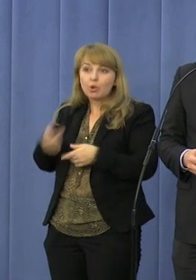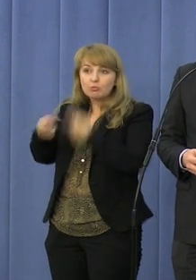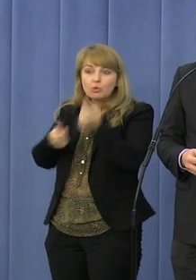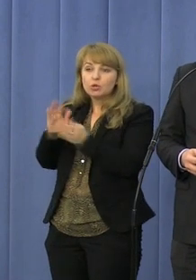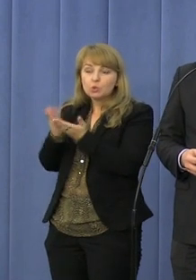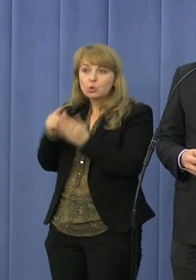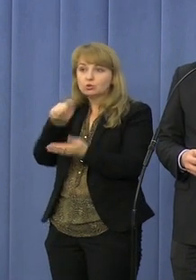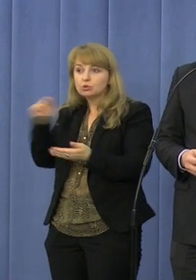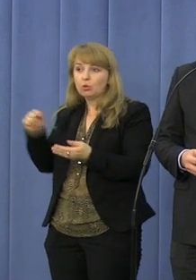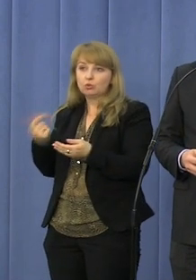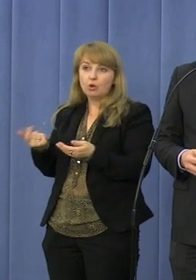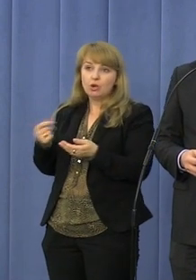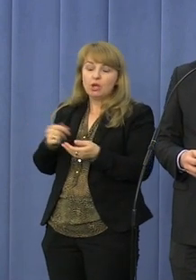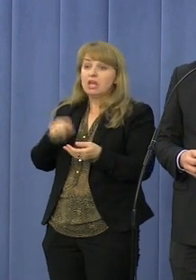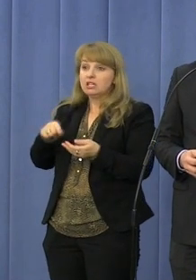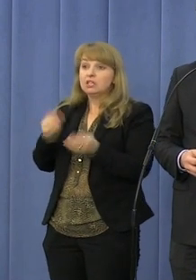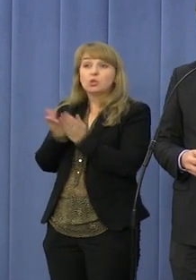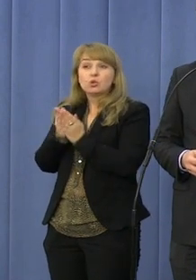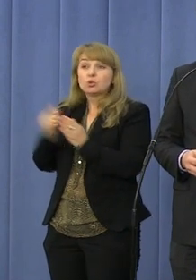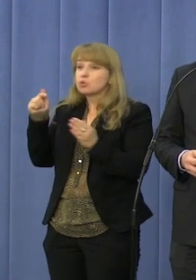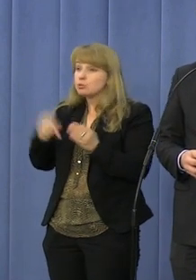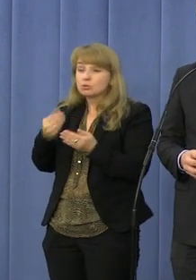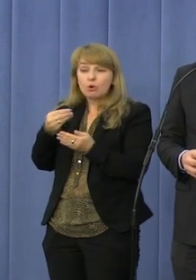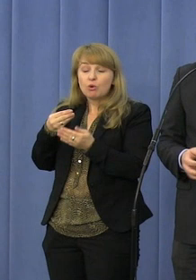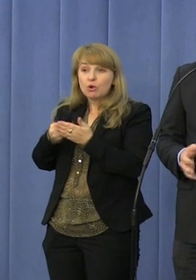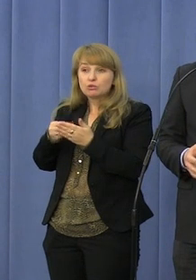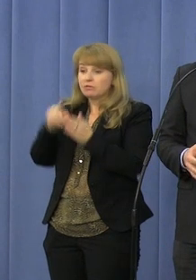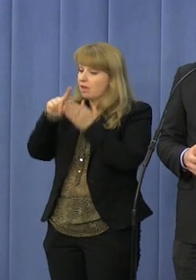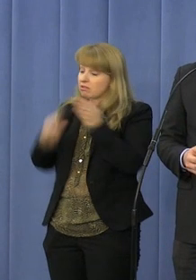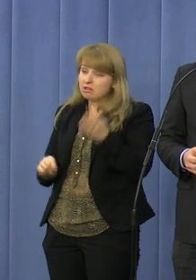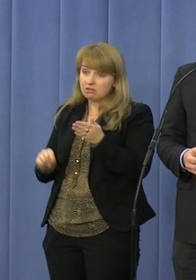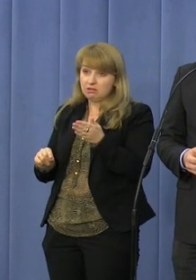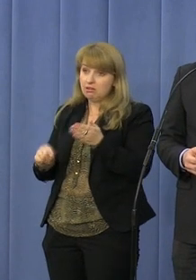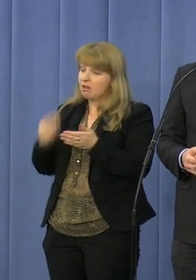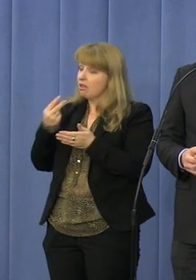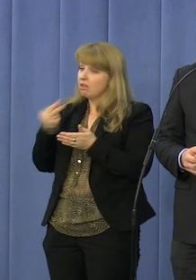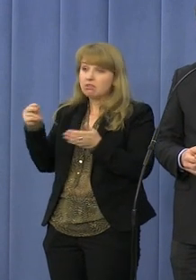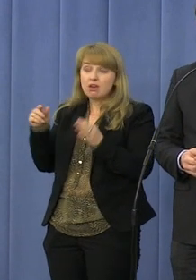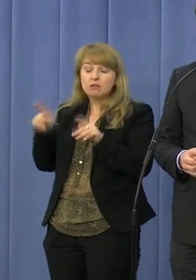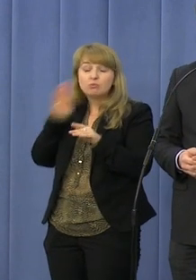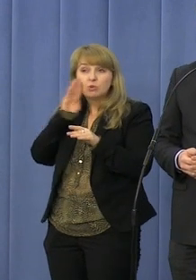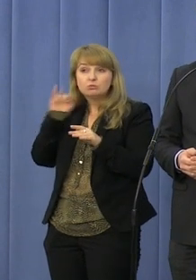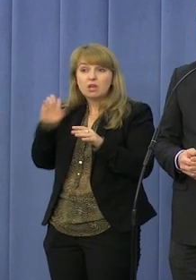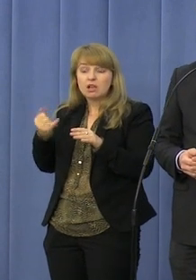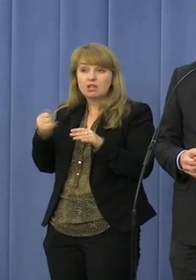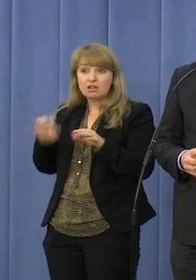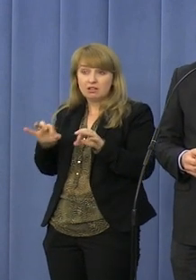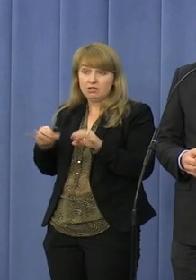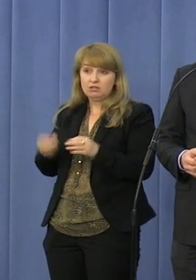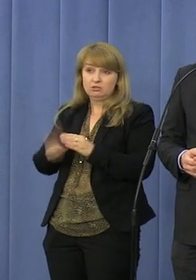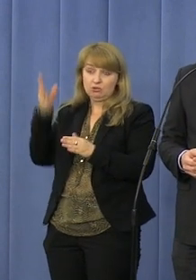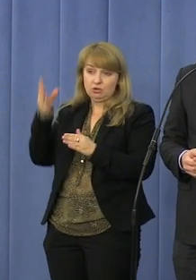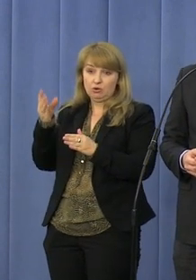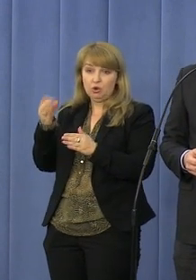podręczniki kosztowały w granicach kilkudziesięciu złotych. Bo proszę Państwa, koszt wydrukowania podręcznika w